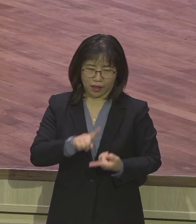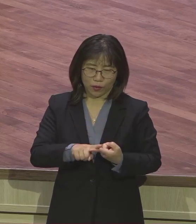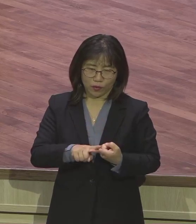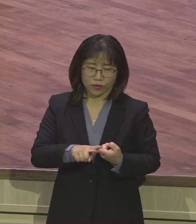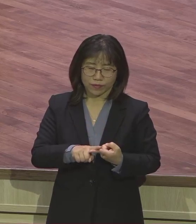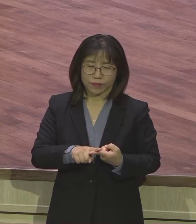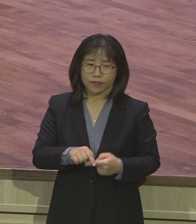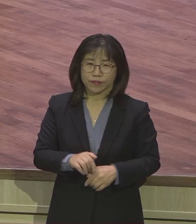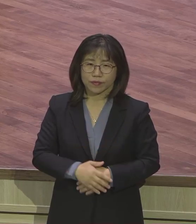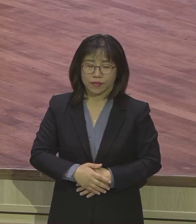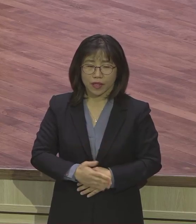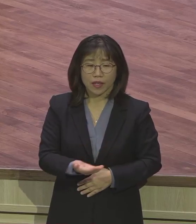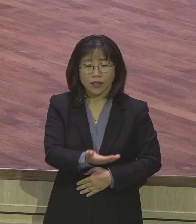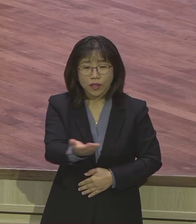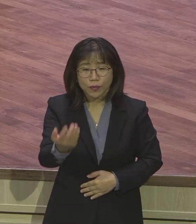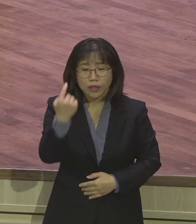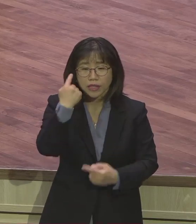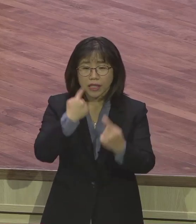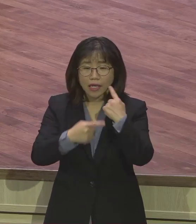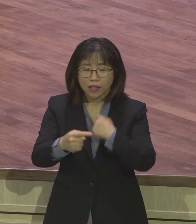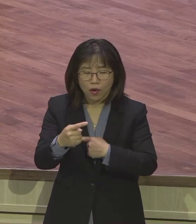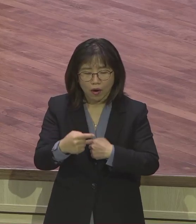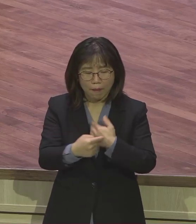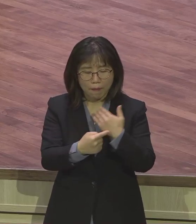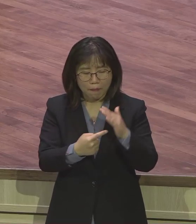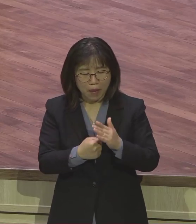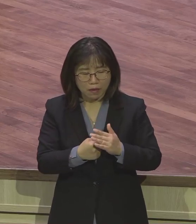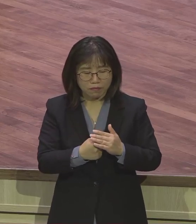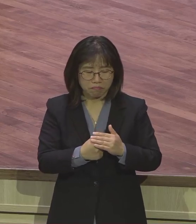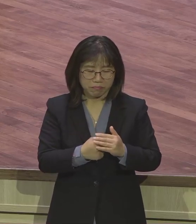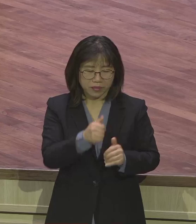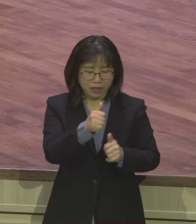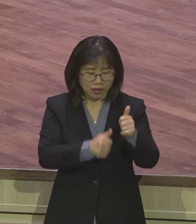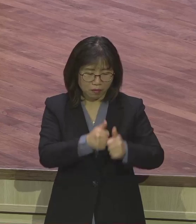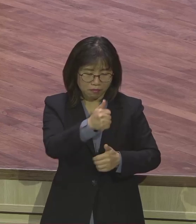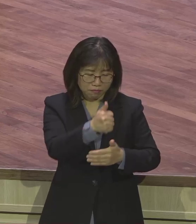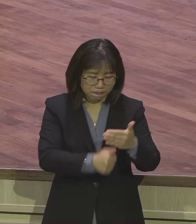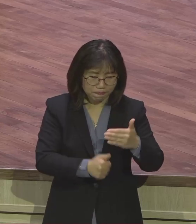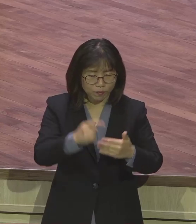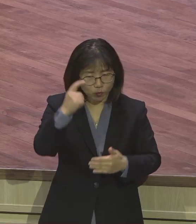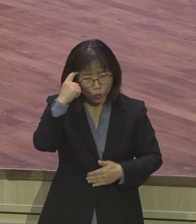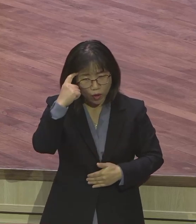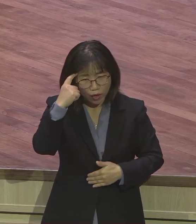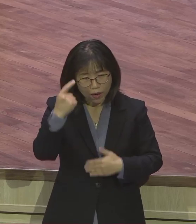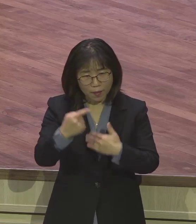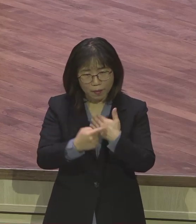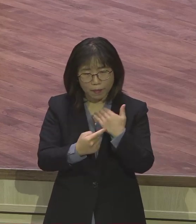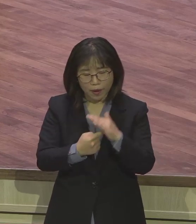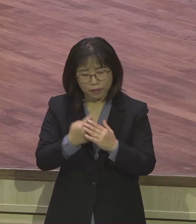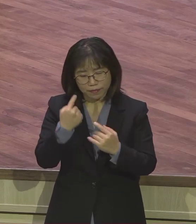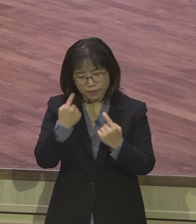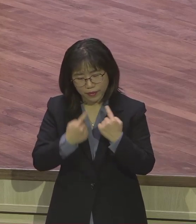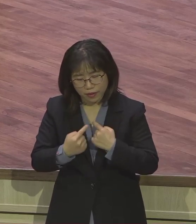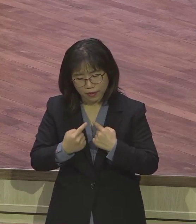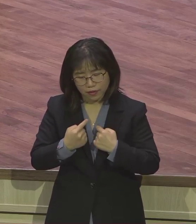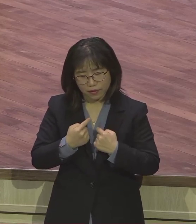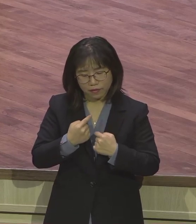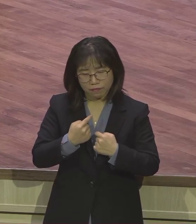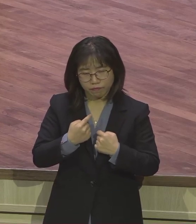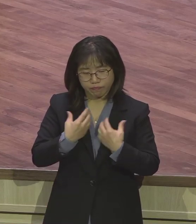왜 상처받습니까. 왜 시험됩니까. 왜 낙심합니까. 왜 갈등합니까. 죽은 사람이